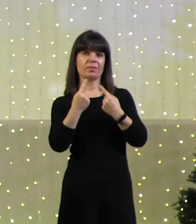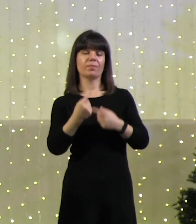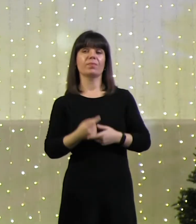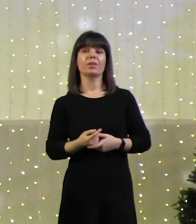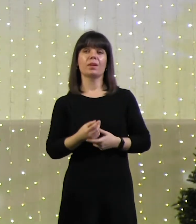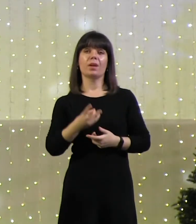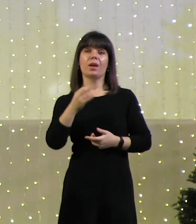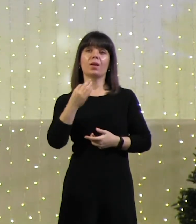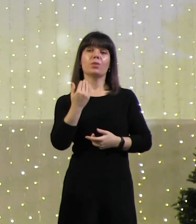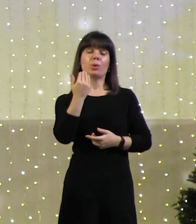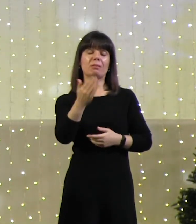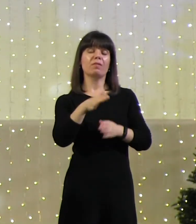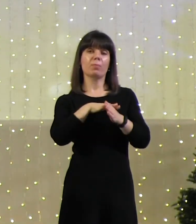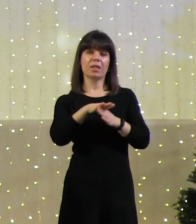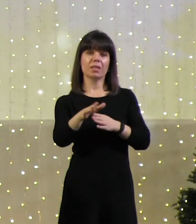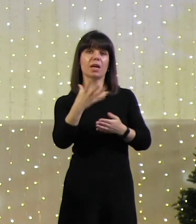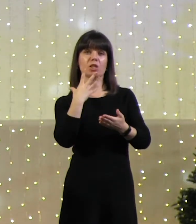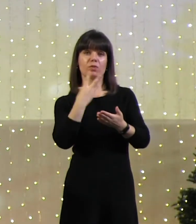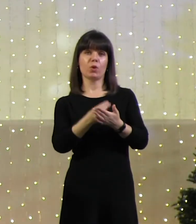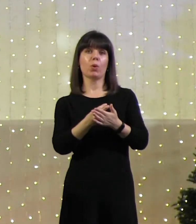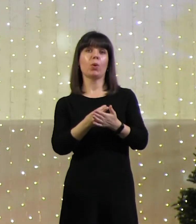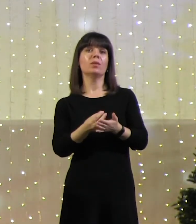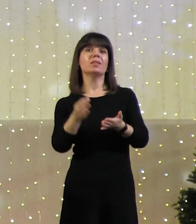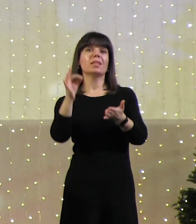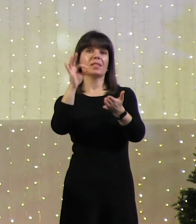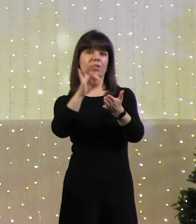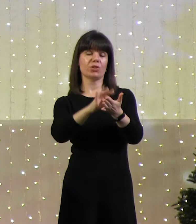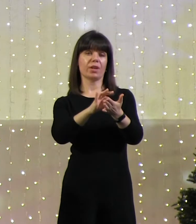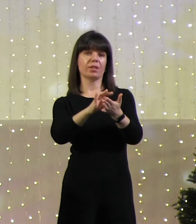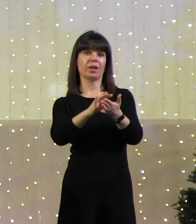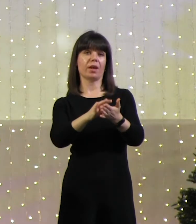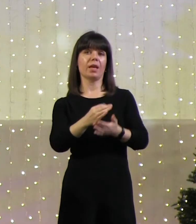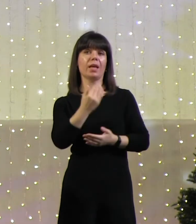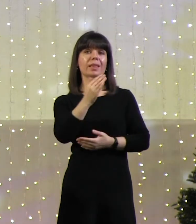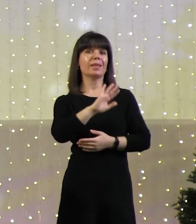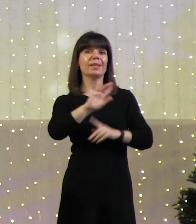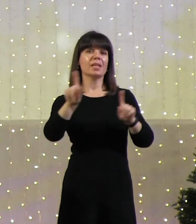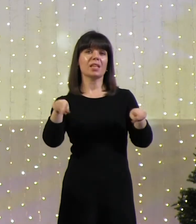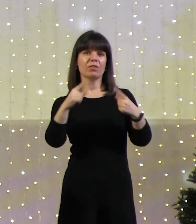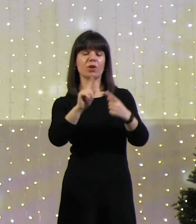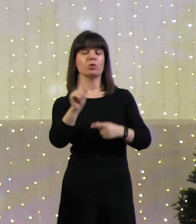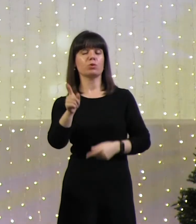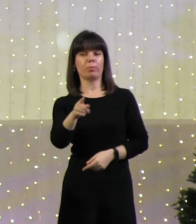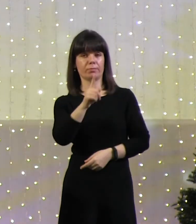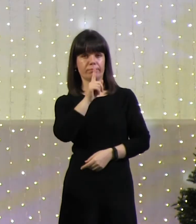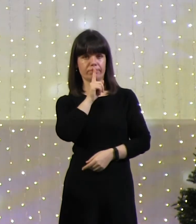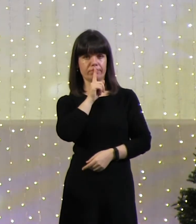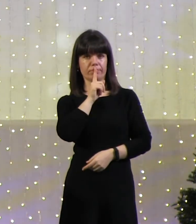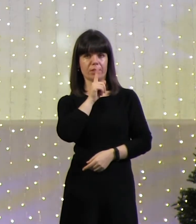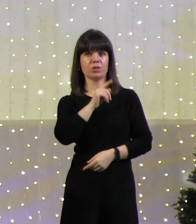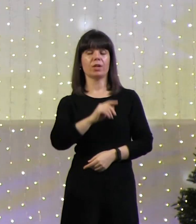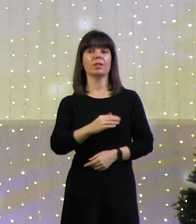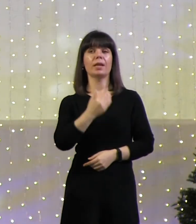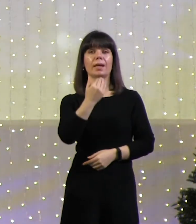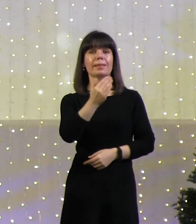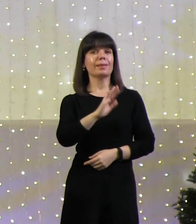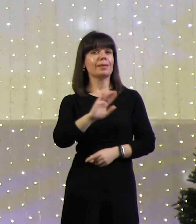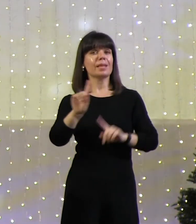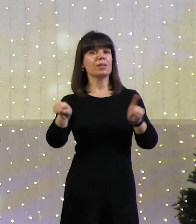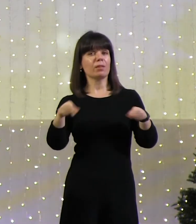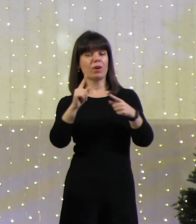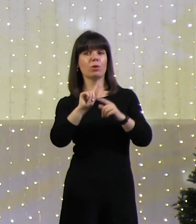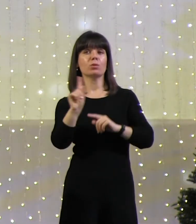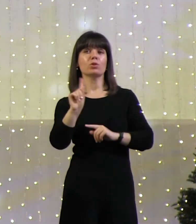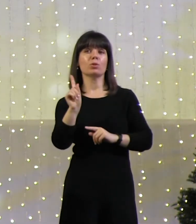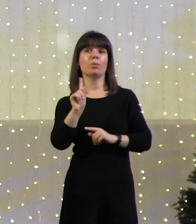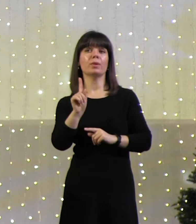ты выполняешь свое предназначение. Ты не сотворен для того, чтобы молчать. Ты не сотворен для того,